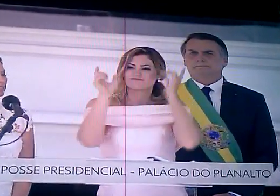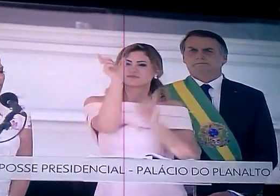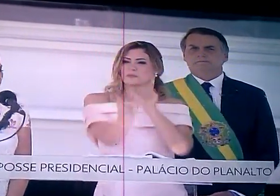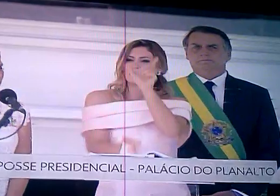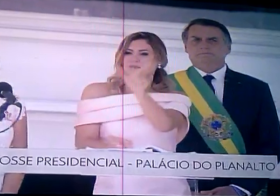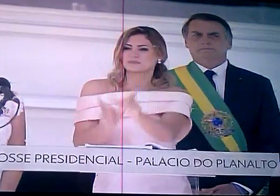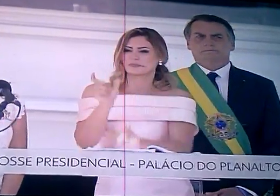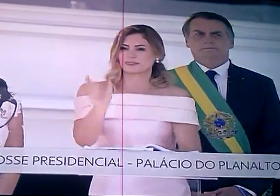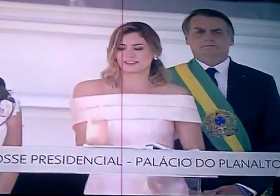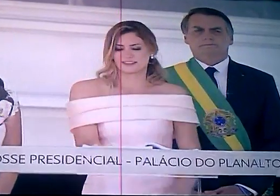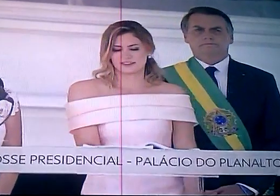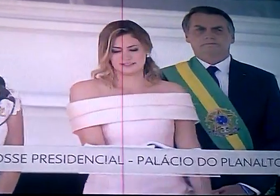na promoção do ser humano.